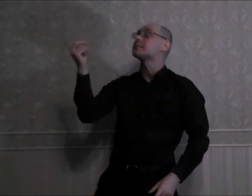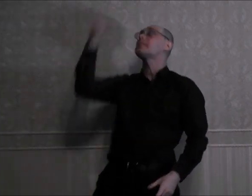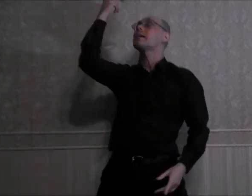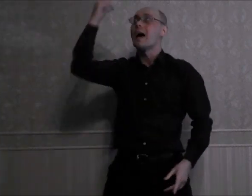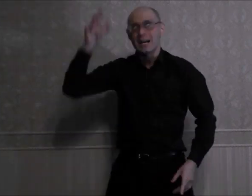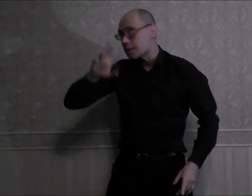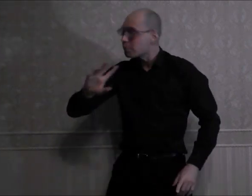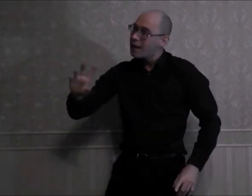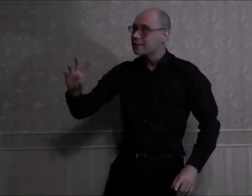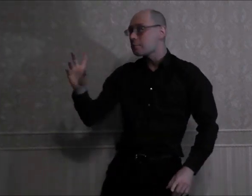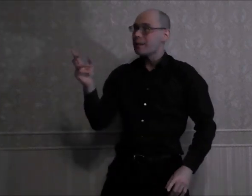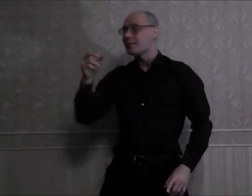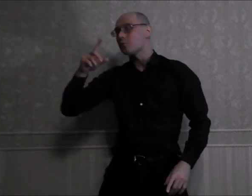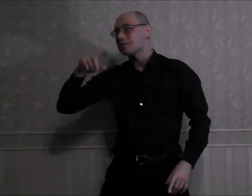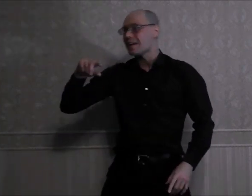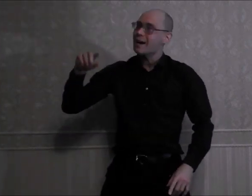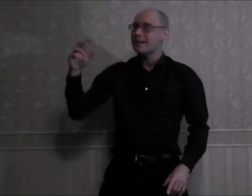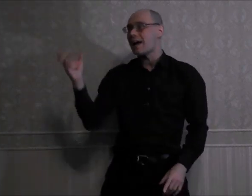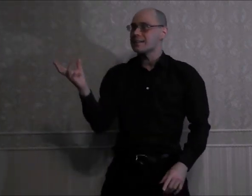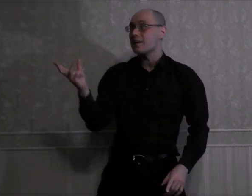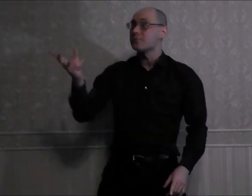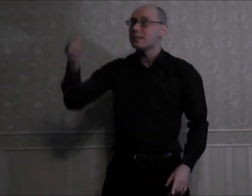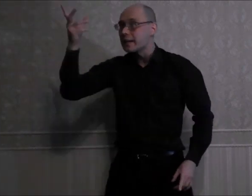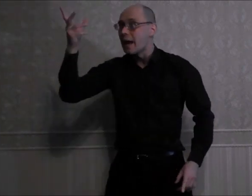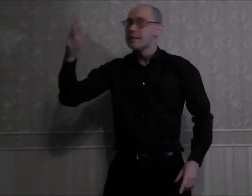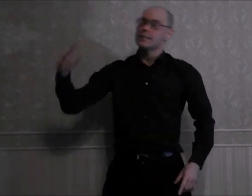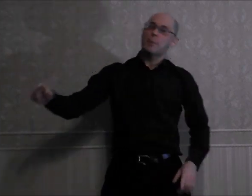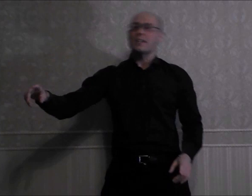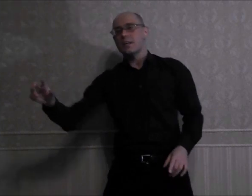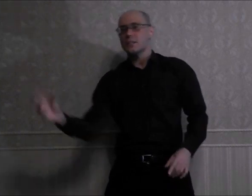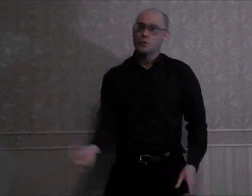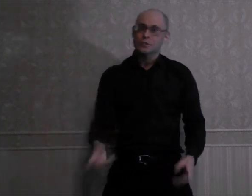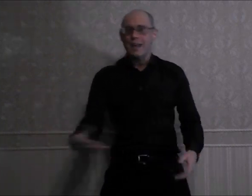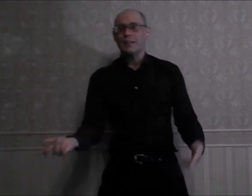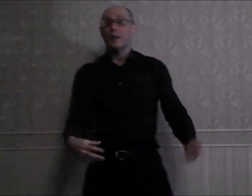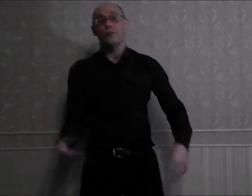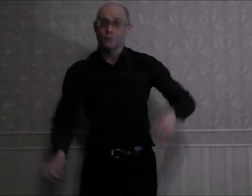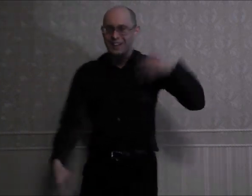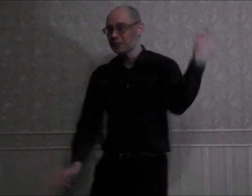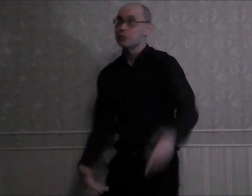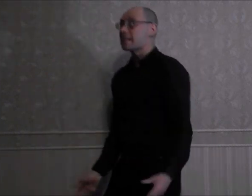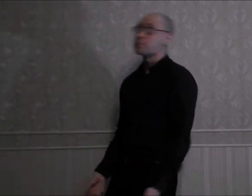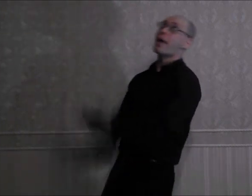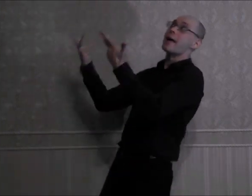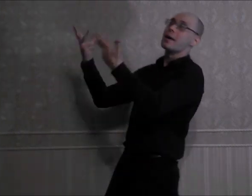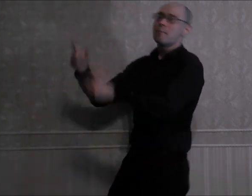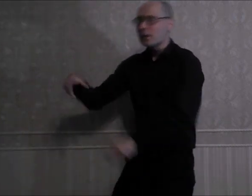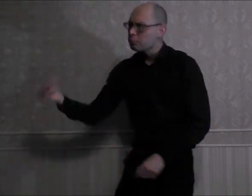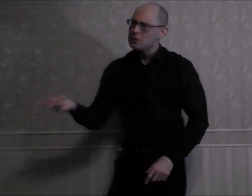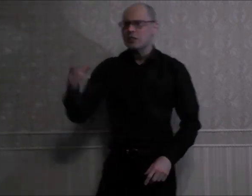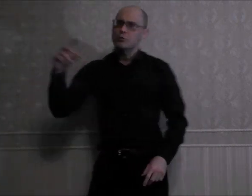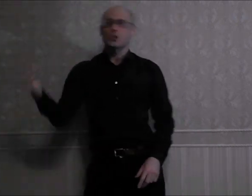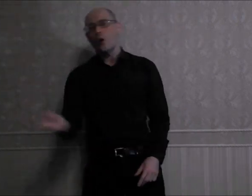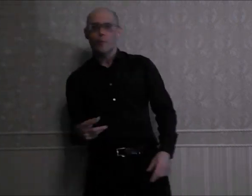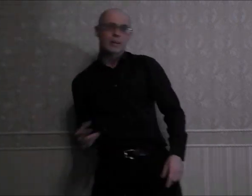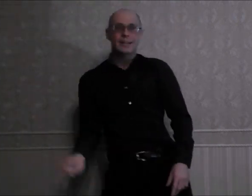расти, А зарплаты поднимутся раза в три Стипендии студентов вырастут распять, Пойдут после учебы